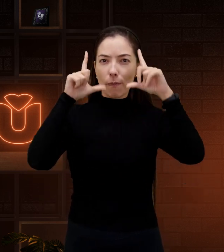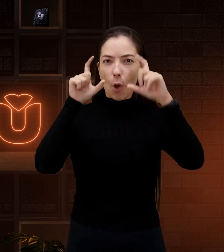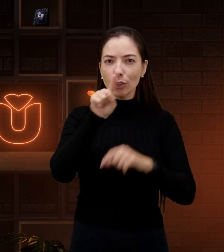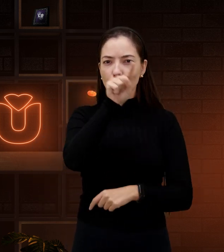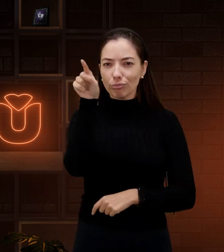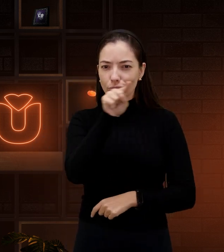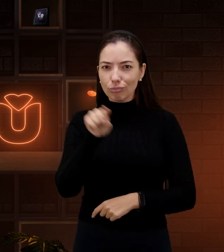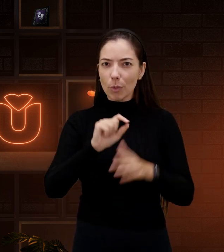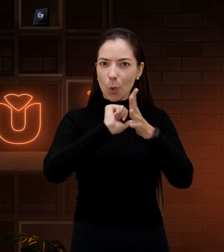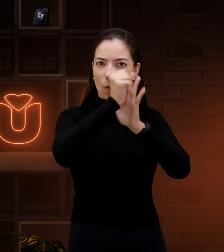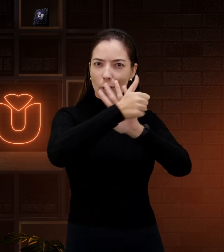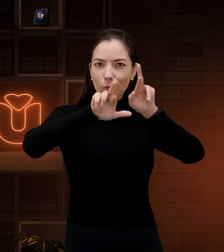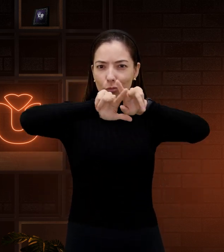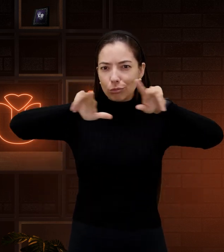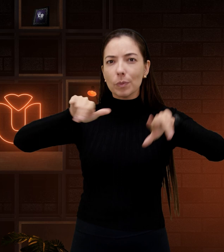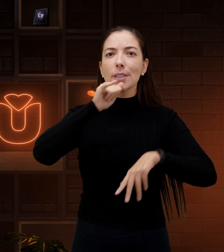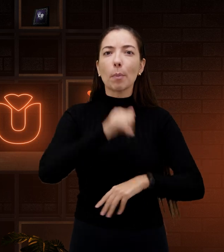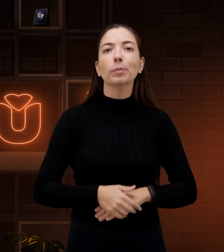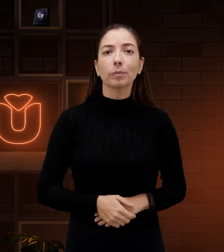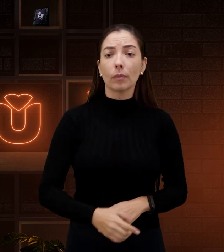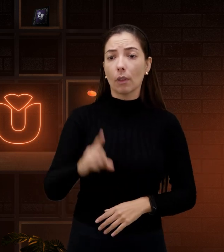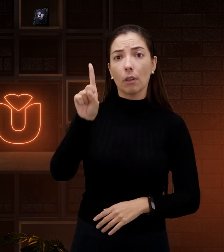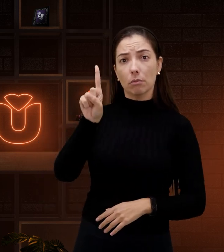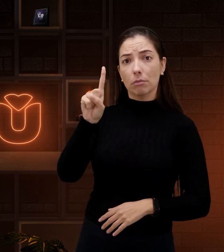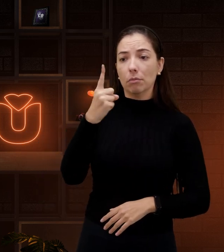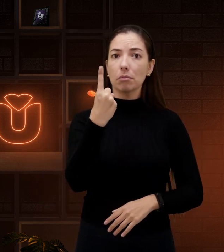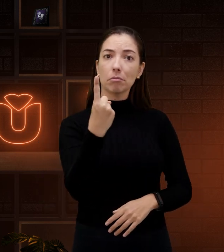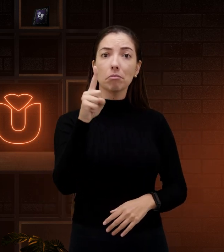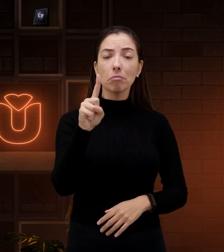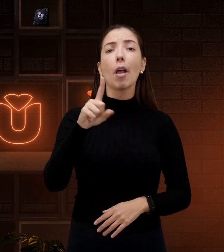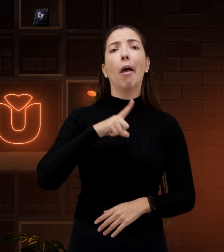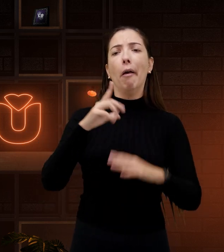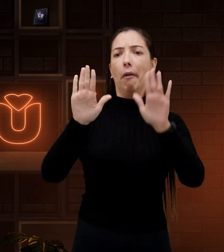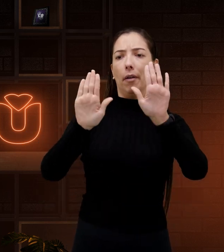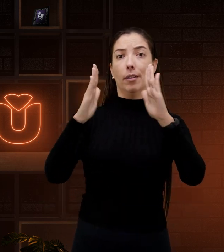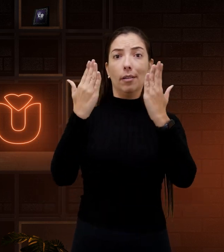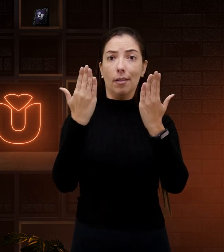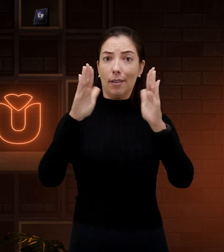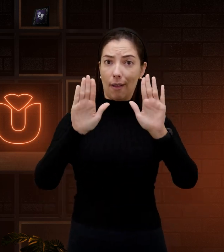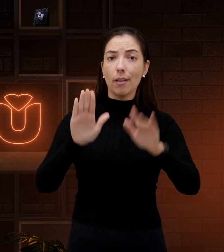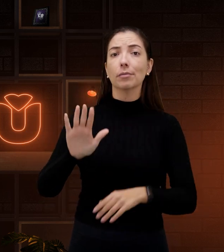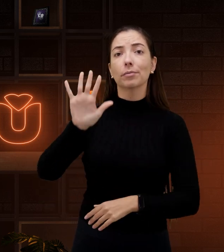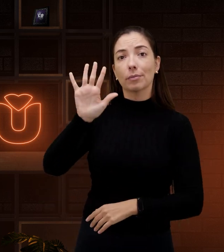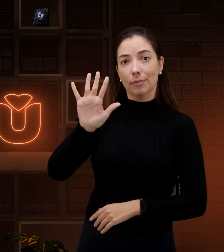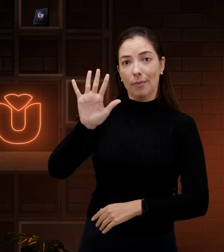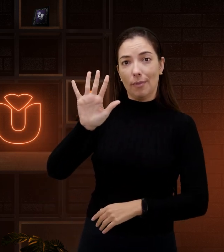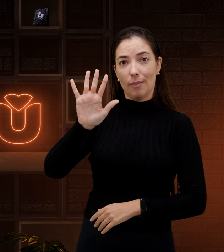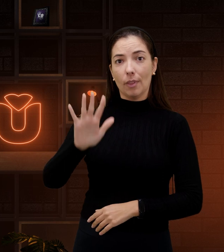é a imagem do sinal. Por exemplo, o jeito que a mão é posicionada. Vejam como